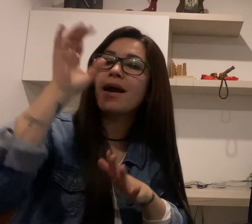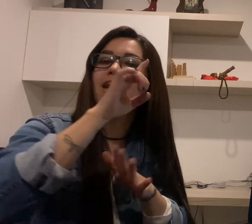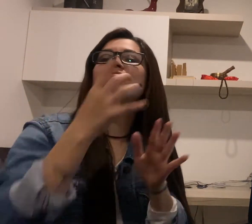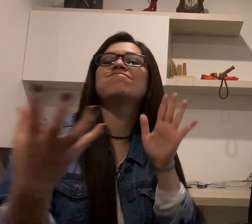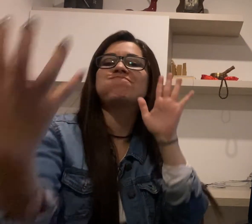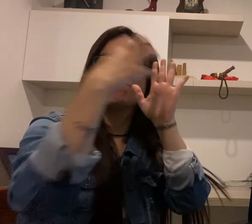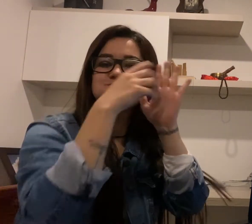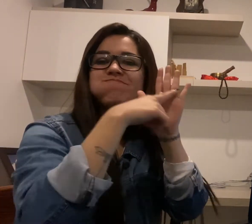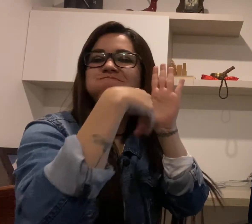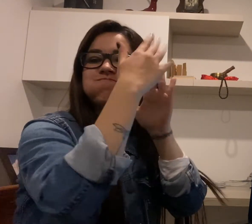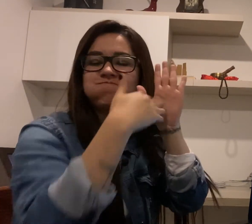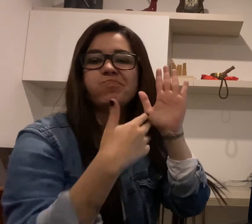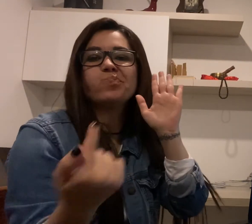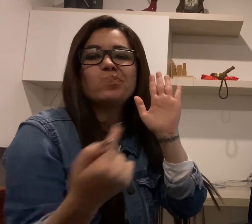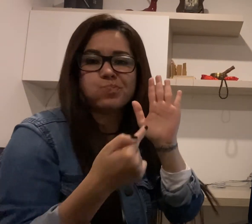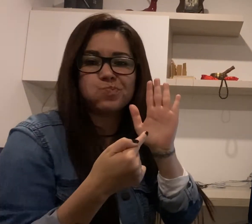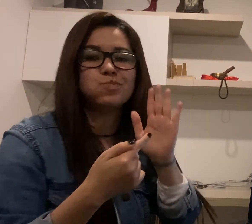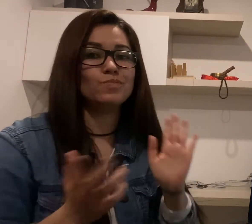observa en sus obras el dominio de la línea.